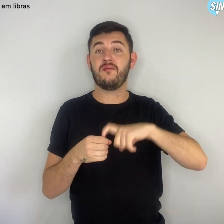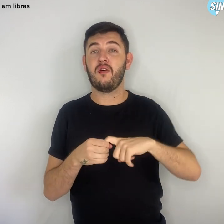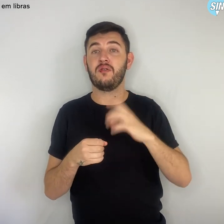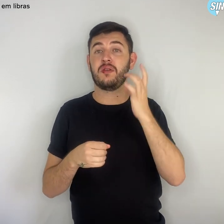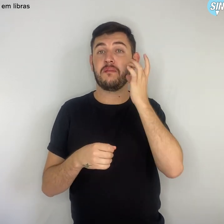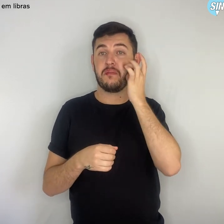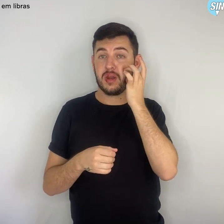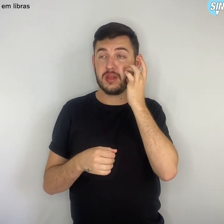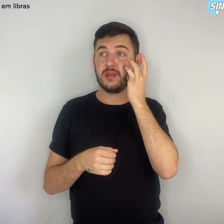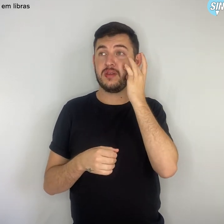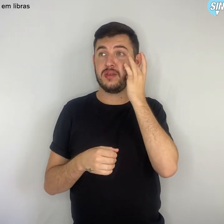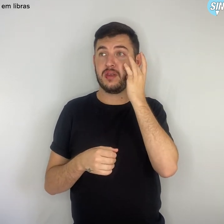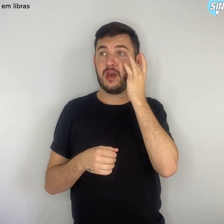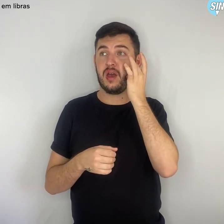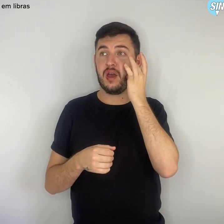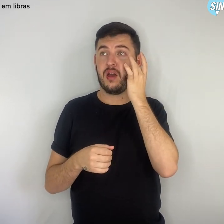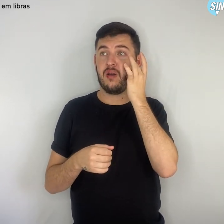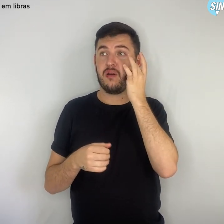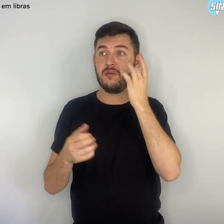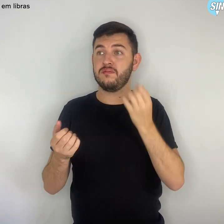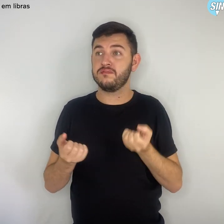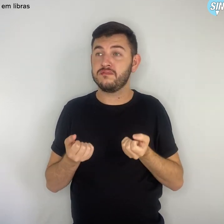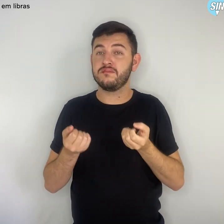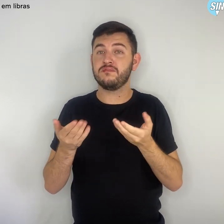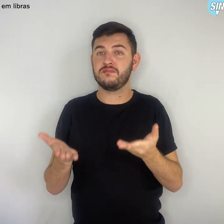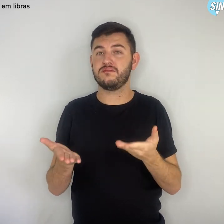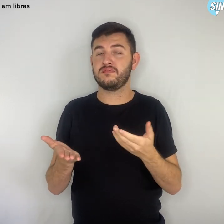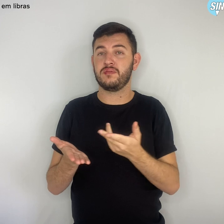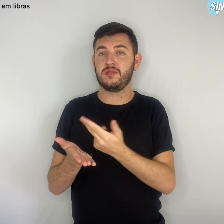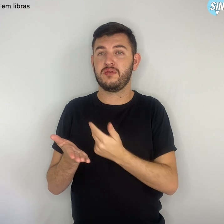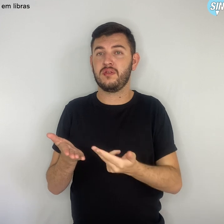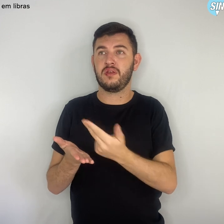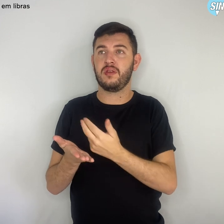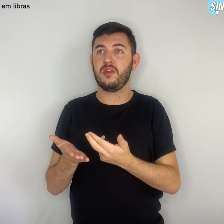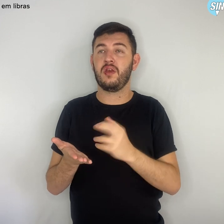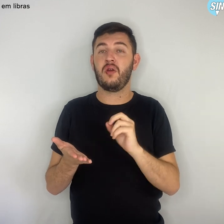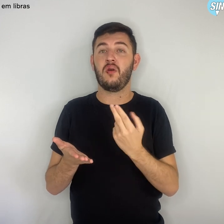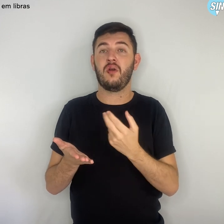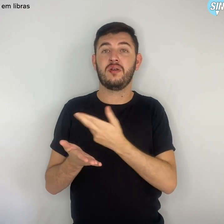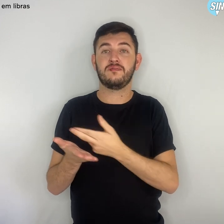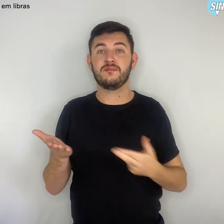presencial é uma forma de valorizar o trabalho dos estudantes.